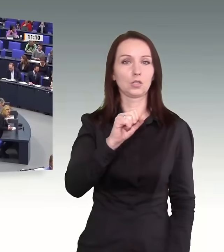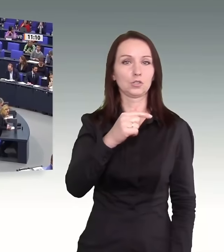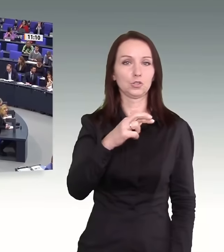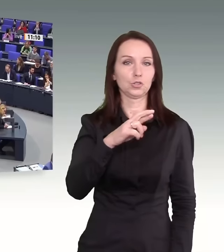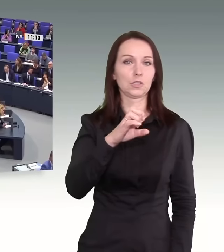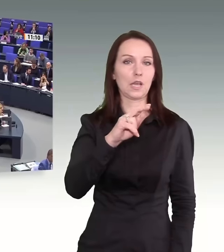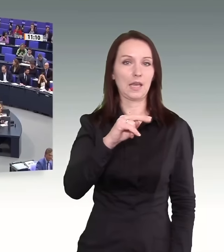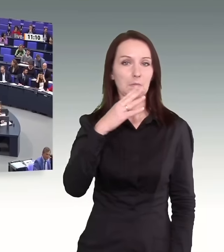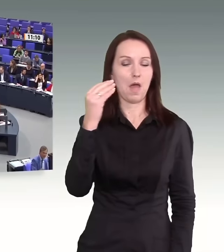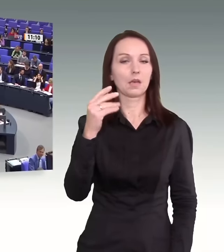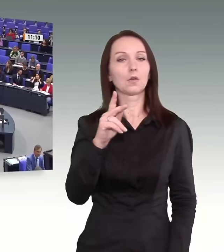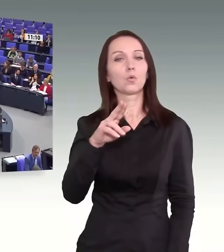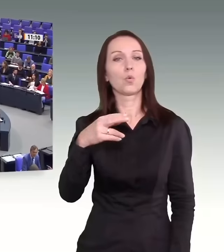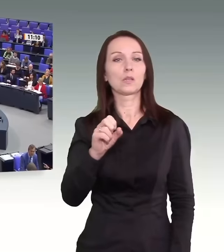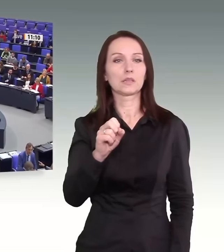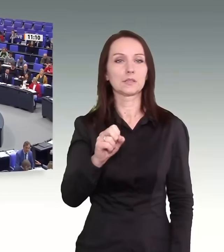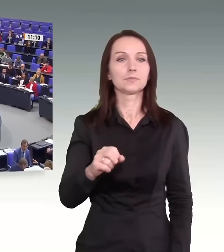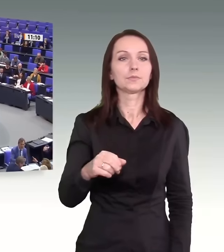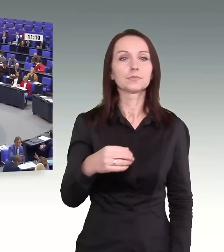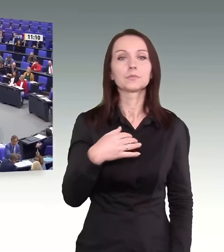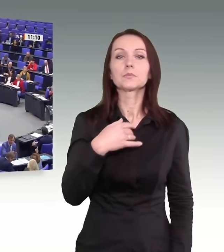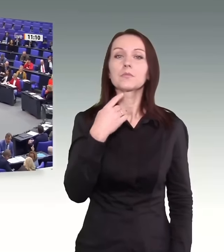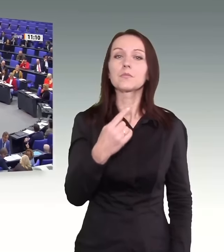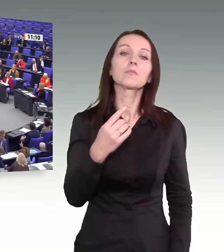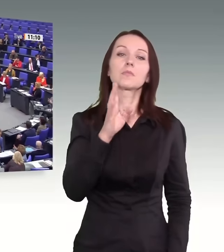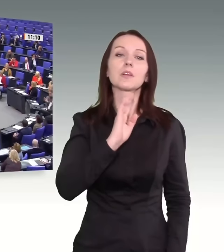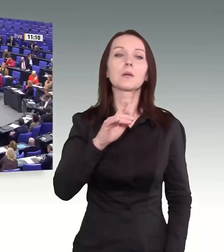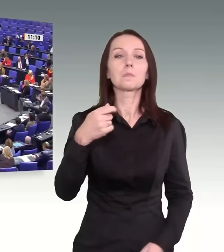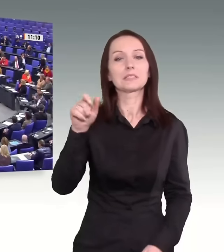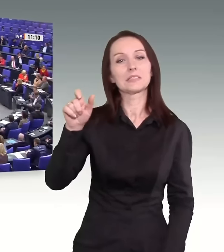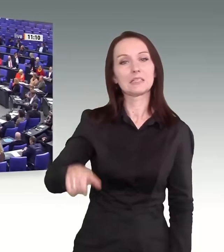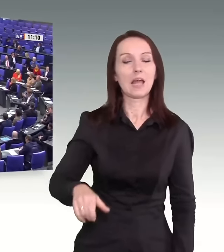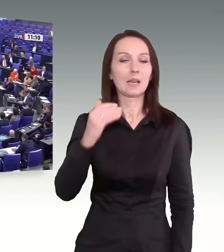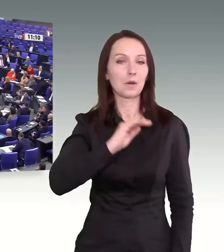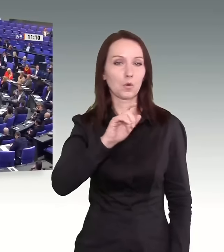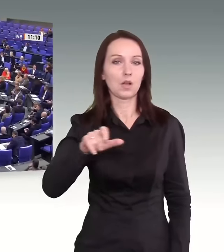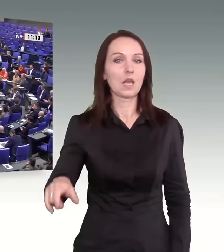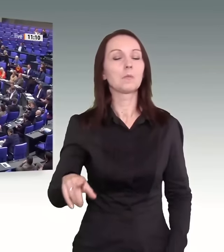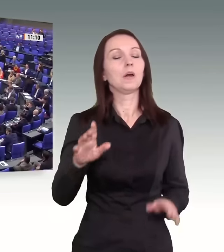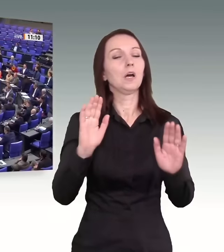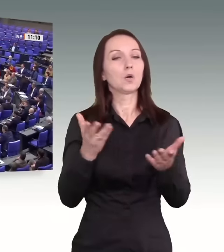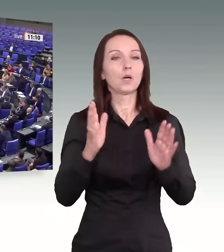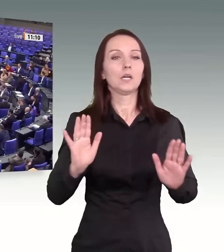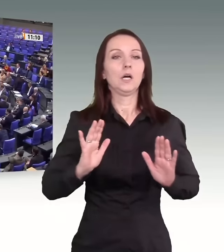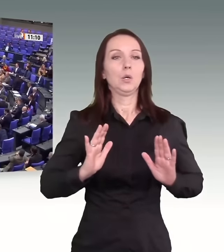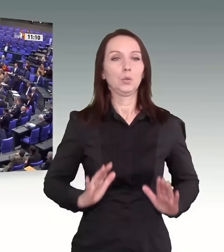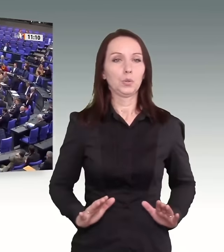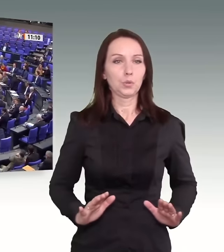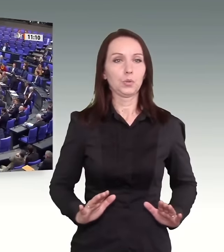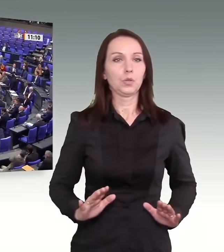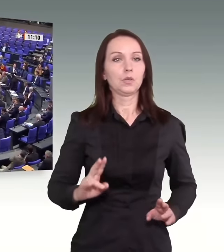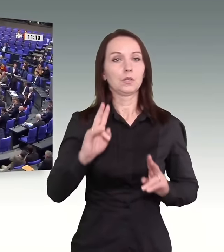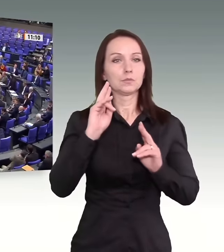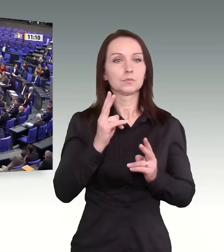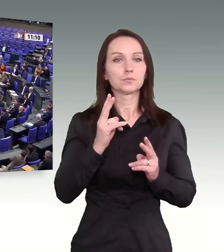Sehr geehrter Herr Präsident! Liebe Kolleginnen und Kollegen! Einmal kurz durchatmen, einmal besinnen und dann wieder zurück